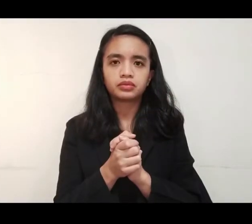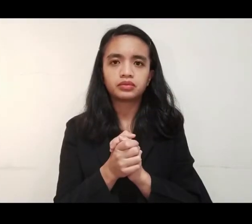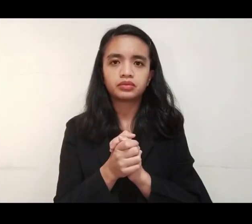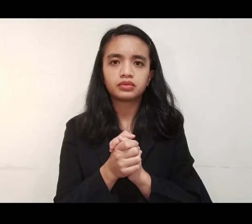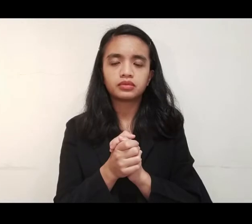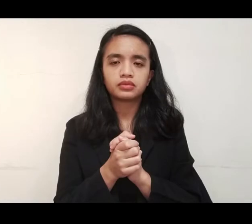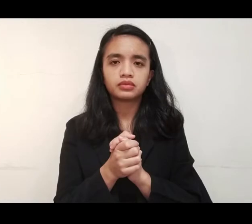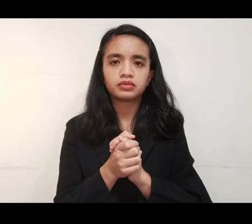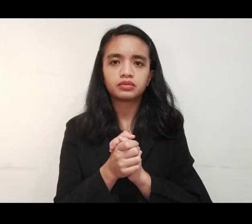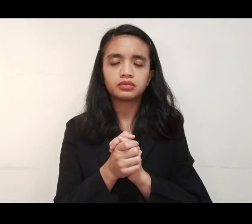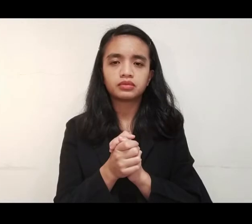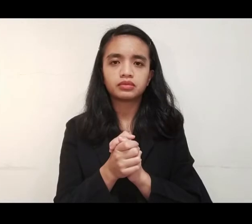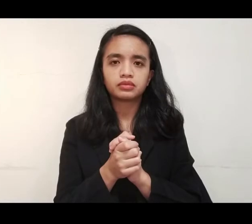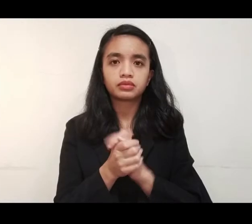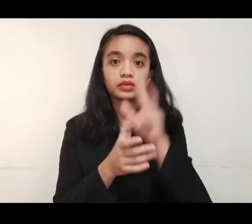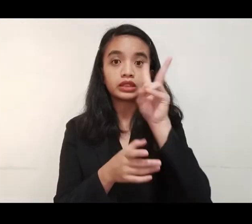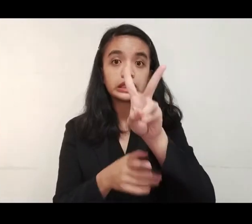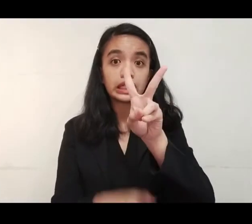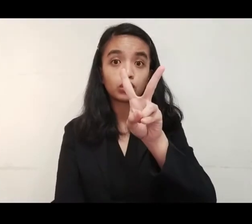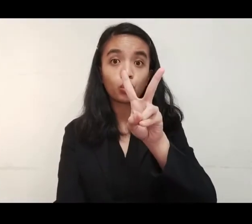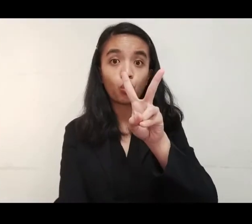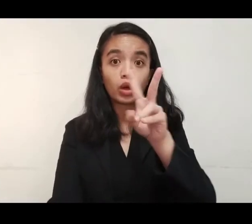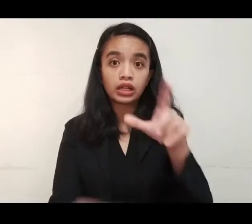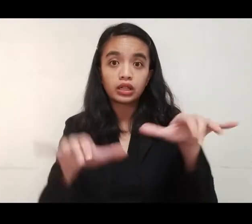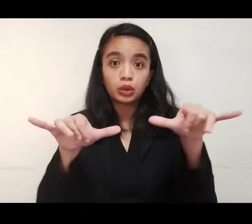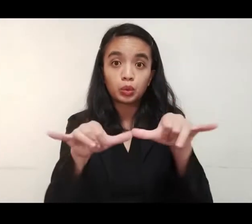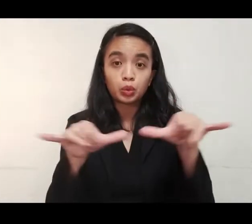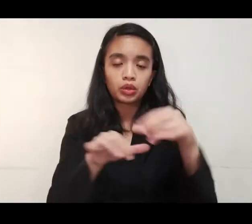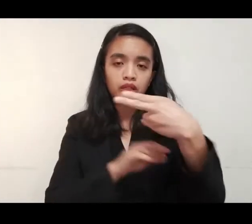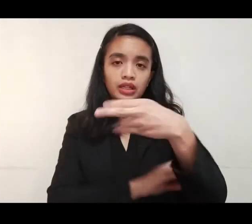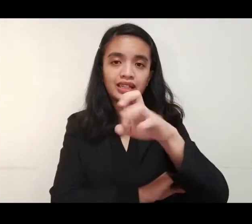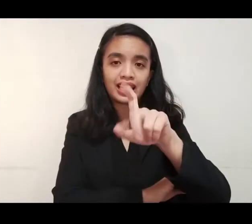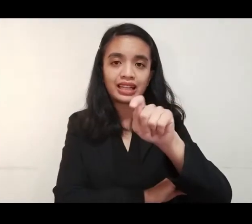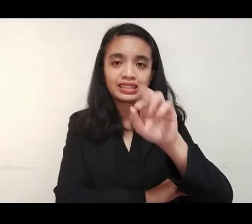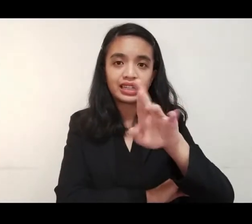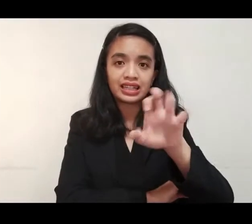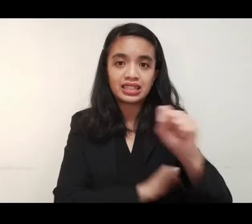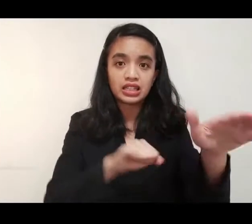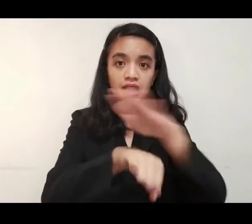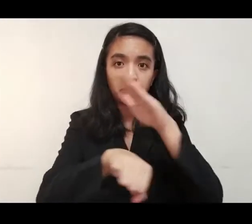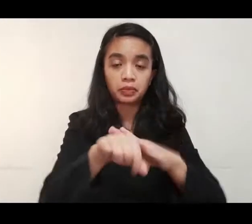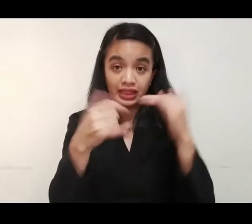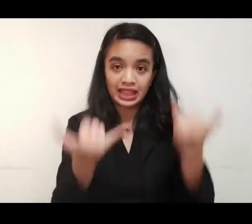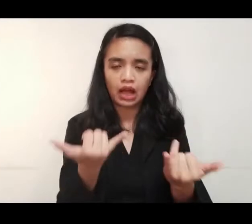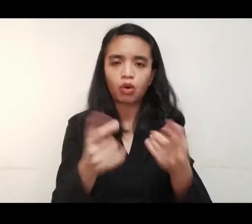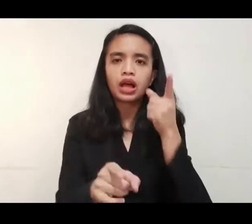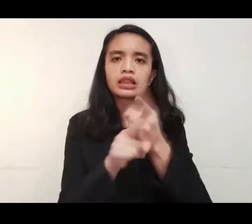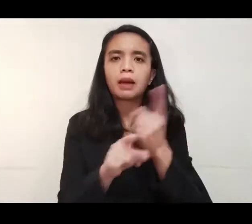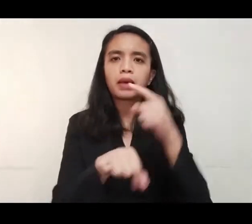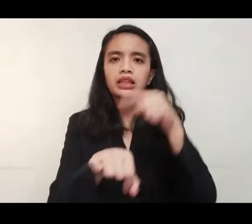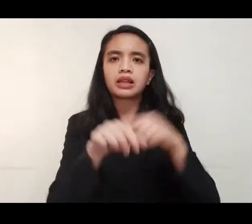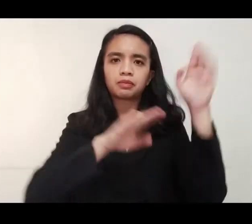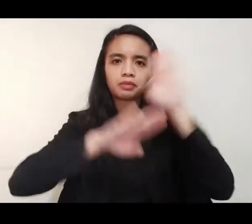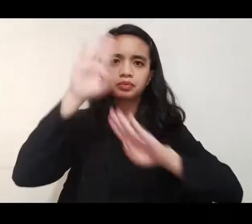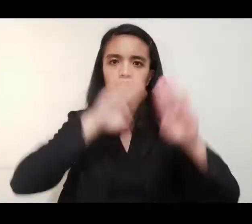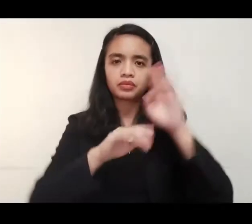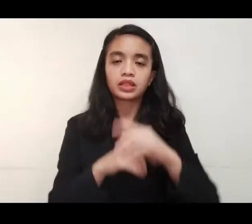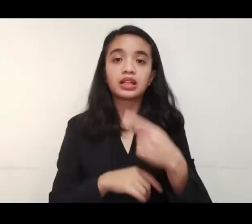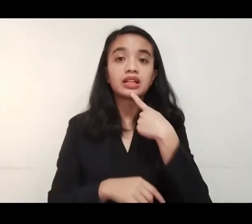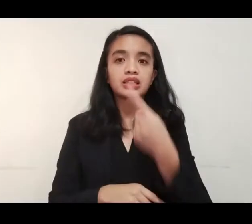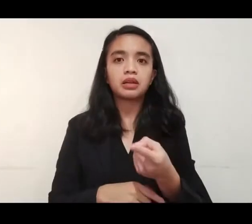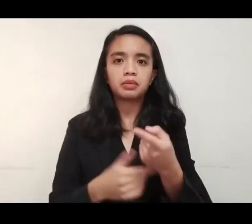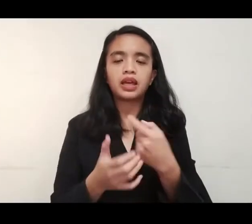land holdings of 2 hectares hanggang 0.5 hectares. Napapanahon daw ang ayuda ngayong krisis.